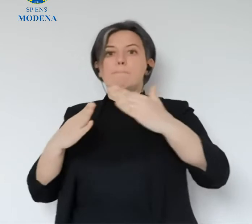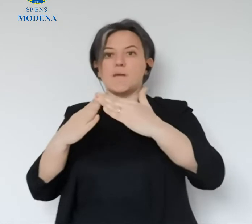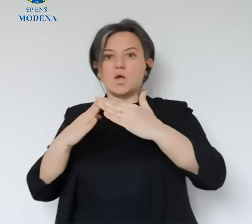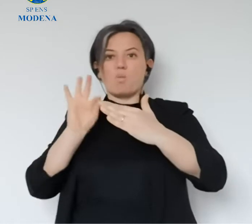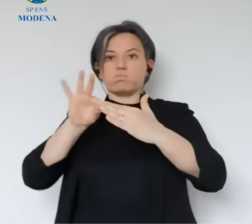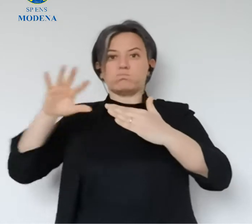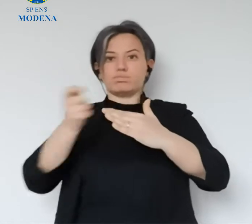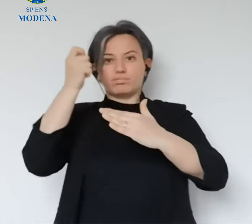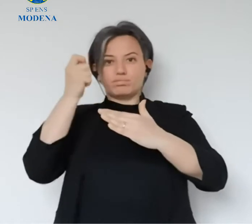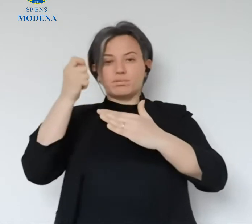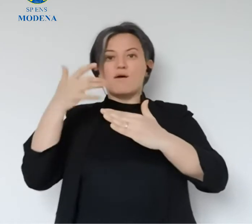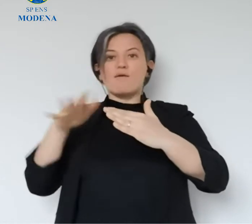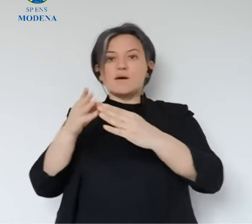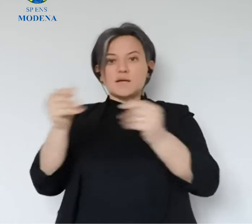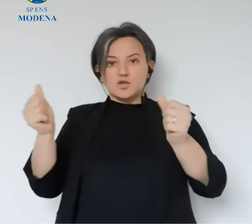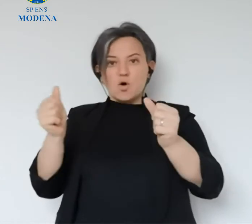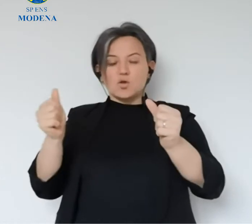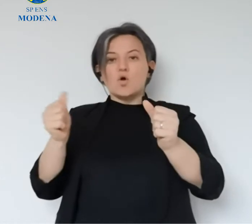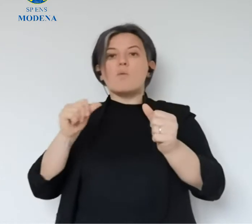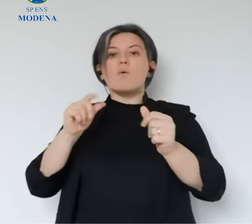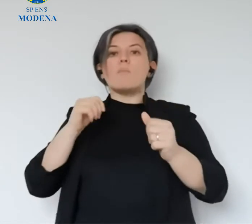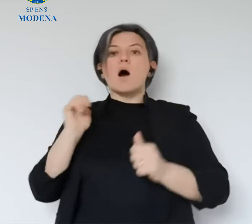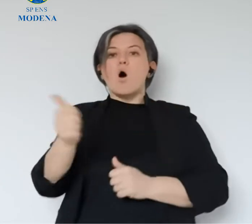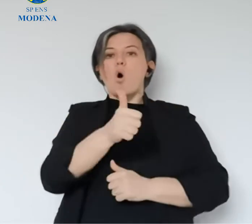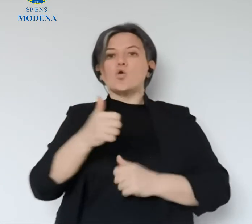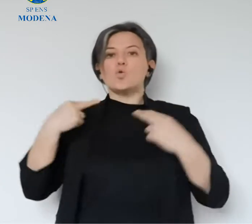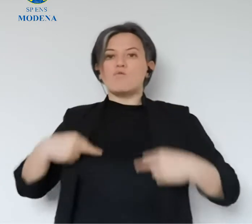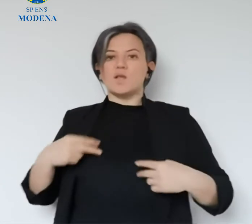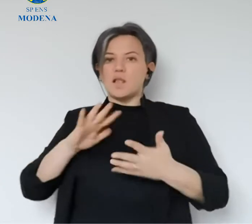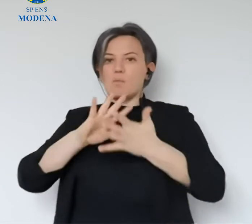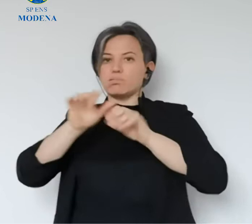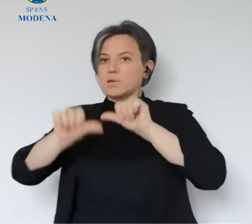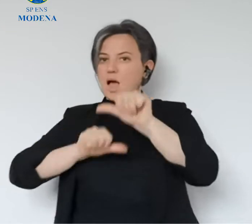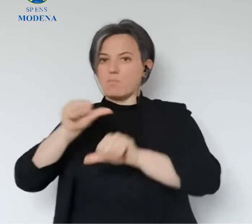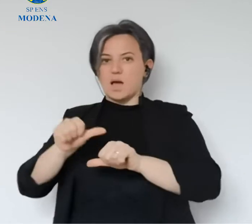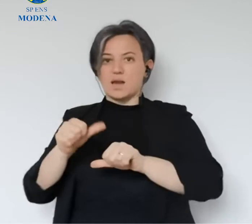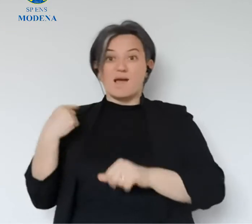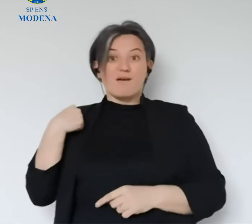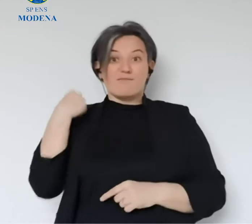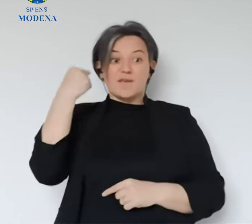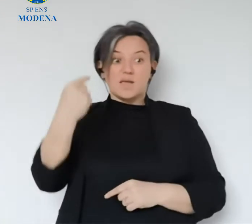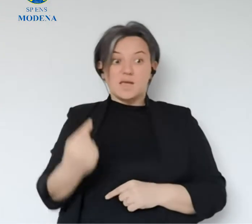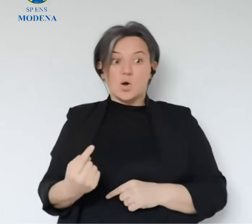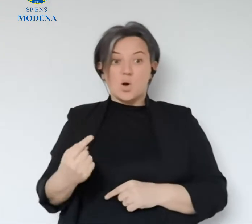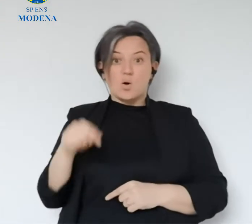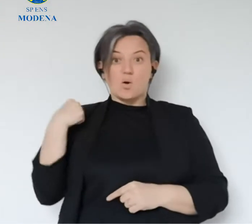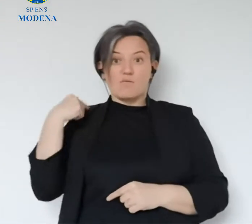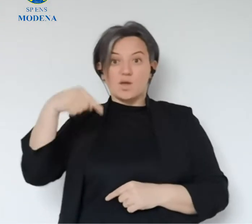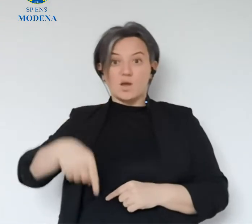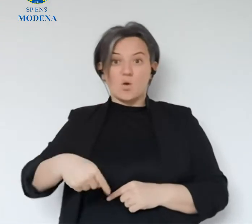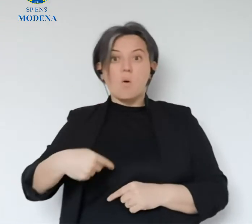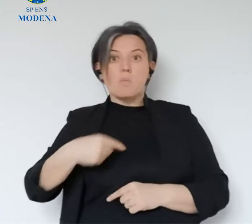dovremmo cambiare anche quando almeno la fase di picco emergenziale sarà risolta. Non sfugge a nessuno infatti che se